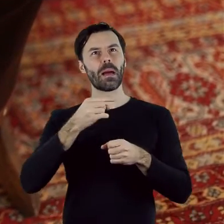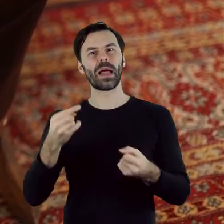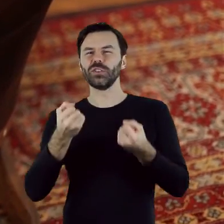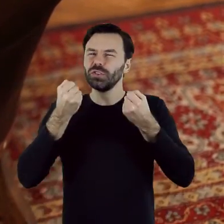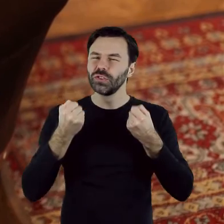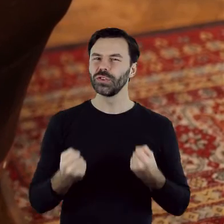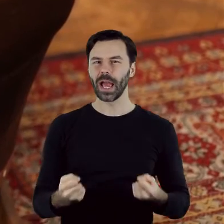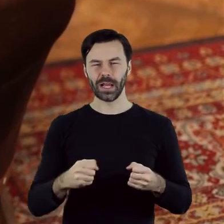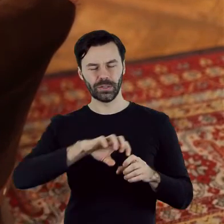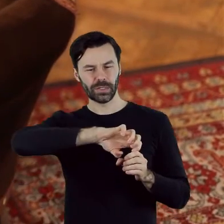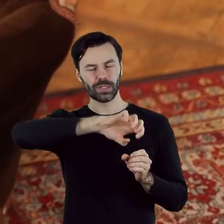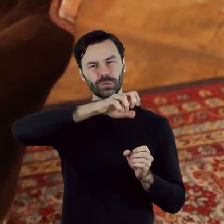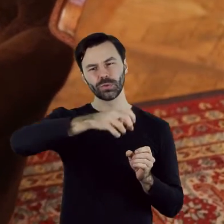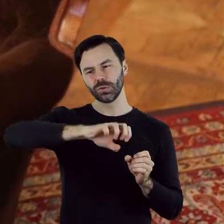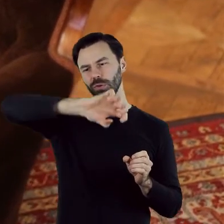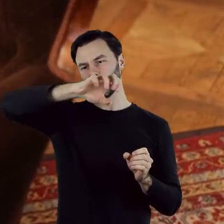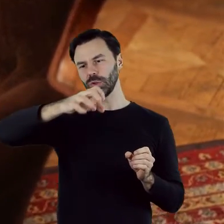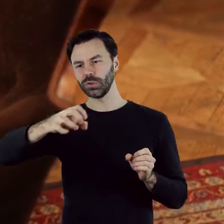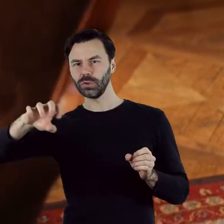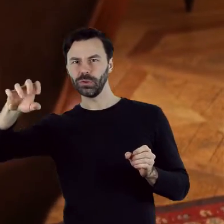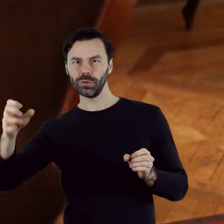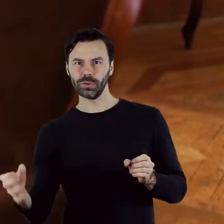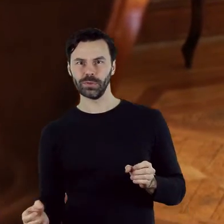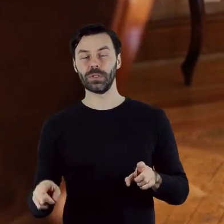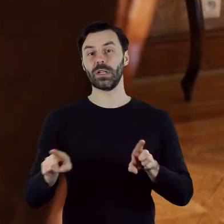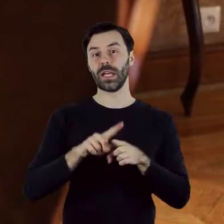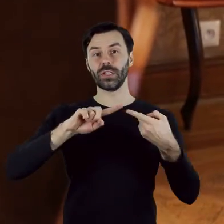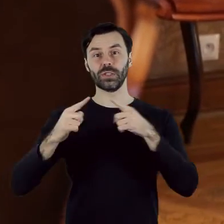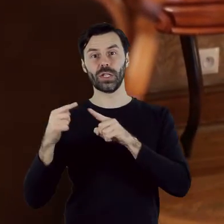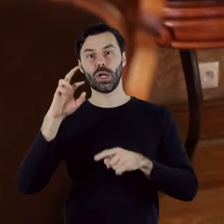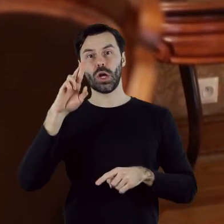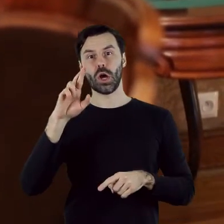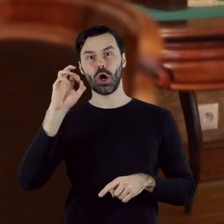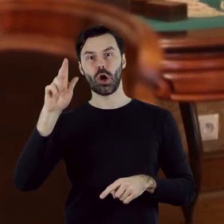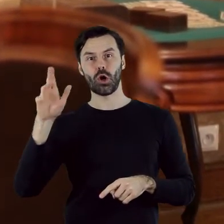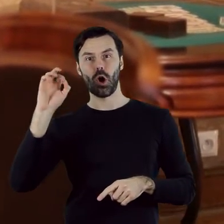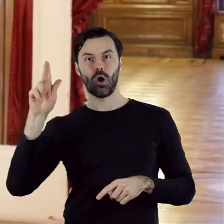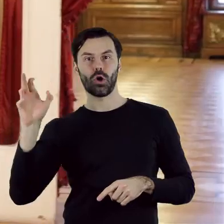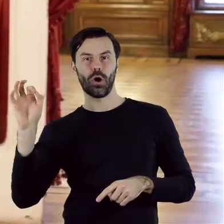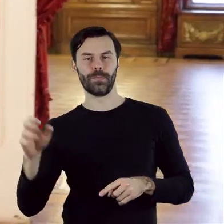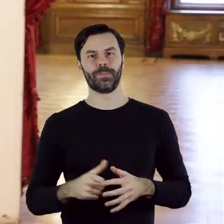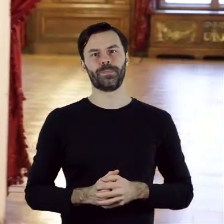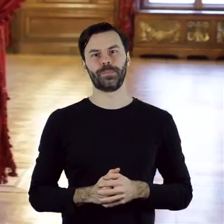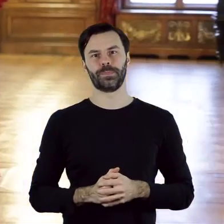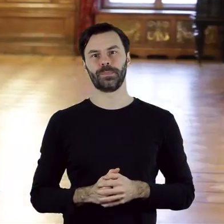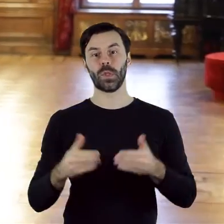wzbogacone krzywiznami poręczy lub nóżek oraz rokokową, drobną dekoracją. W tym charakterze